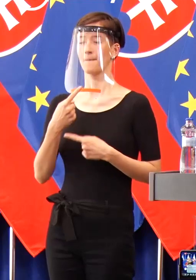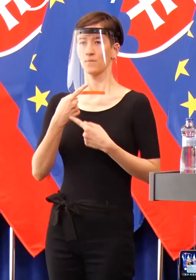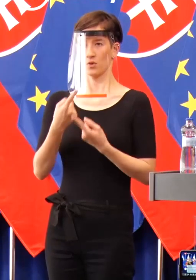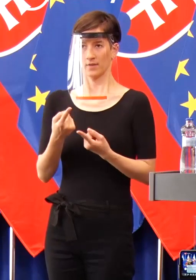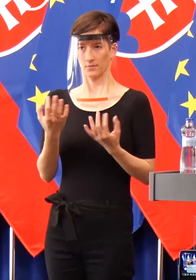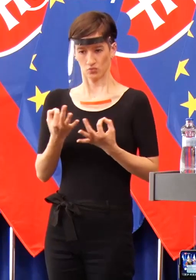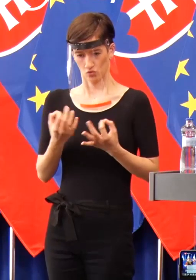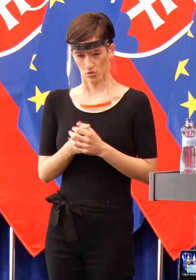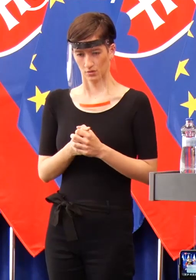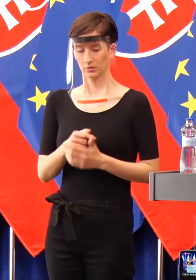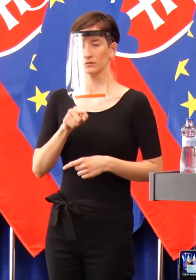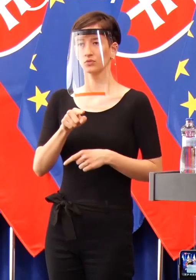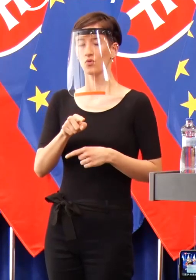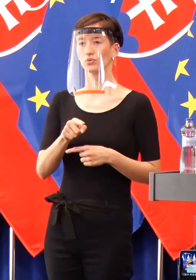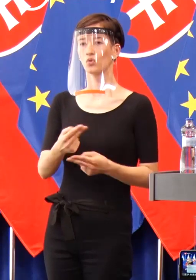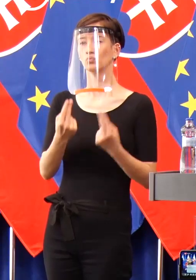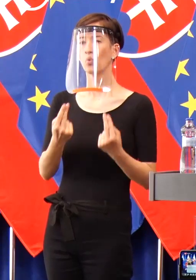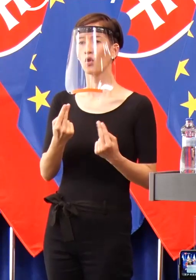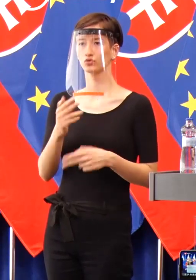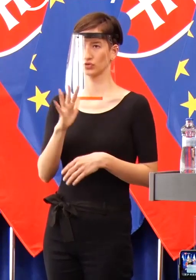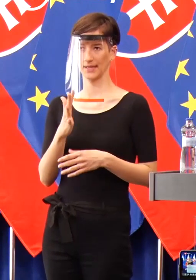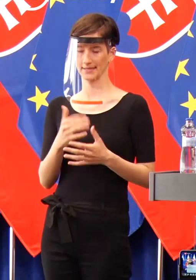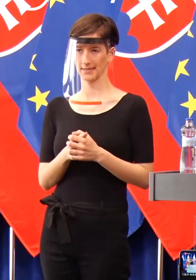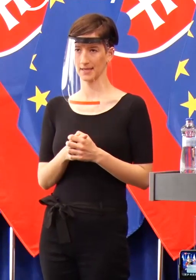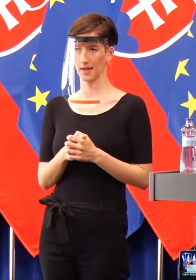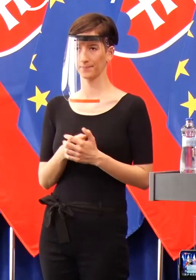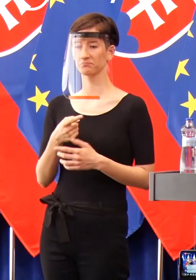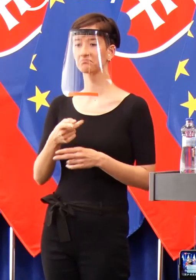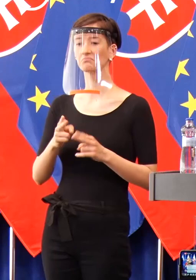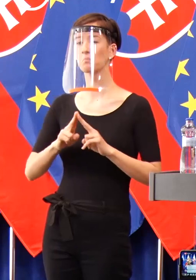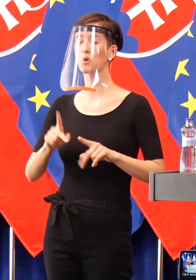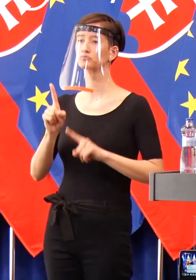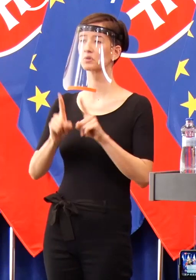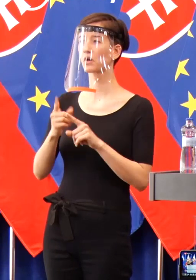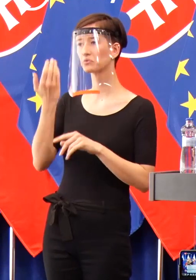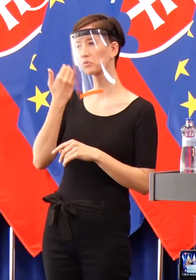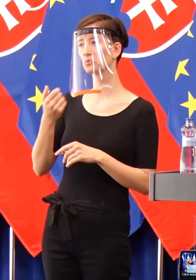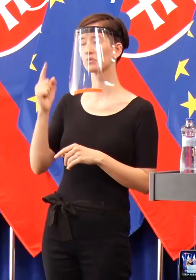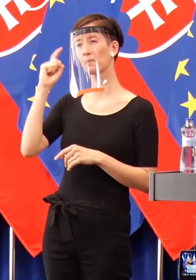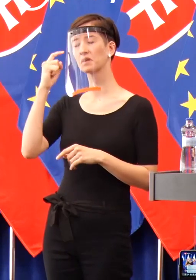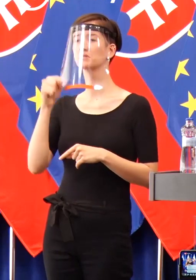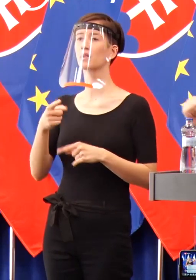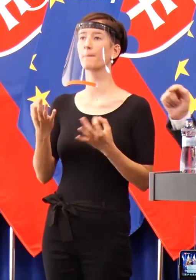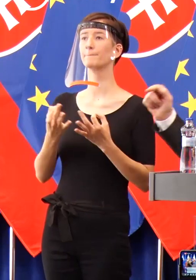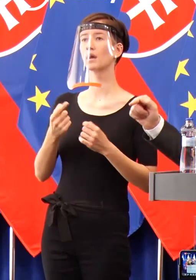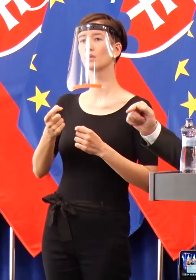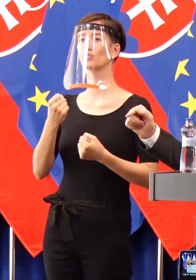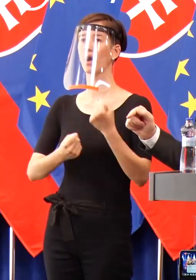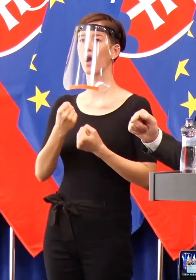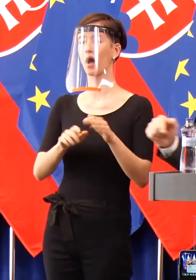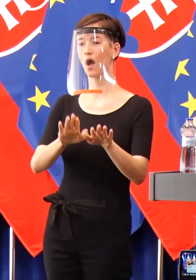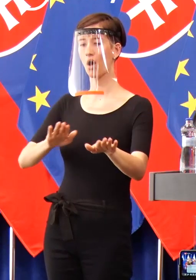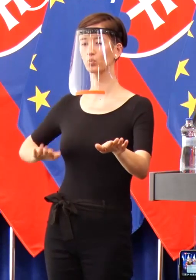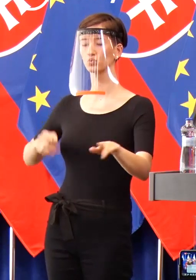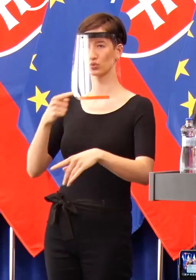nie je to pre mňa podstatné. Možno ľudia si teraz povedia, že áno, prečo nehovorí o tých kolónach, lebo ľudí sa to dnes dotklo tie kolóny. Trošku pozerám za